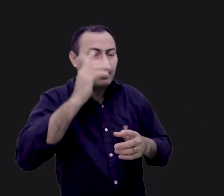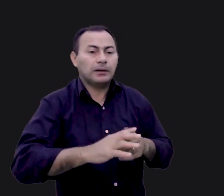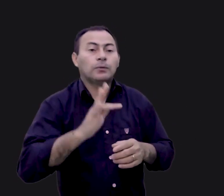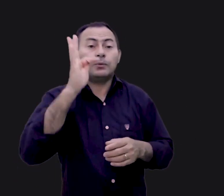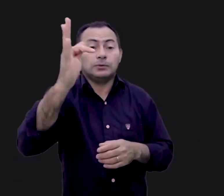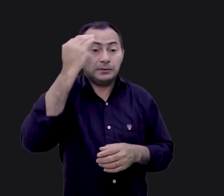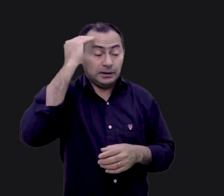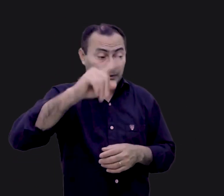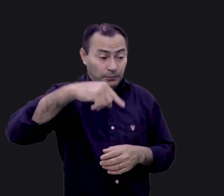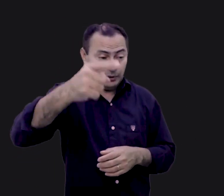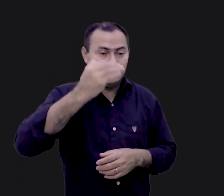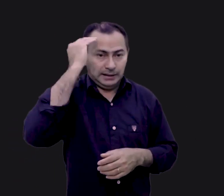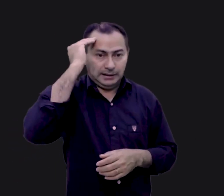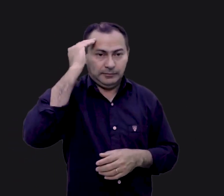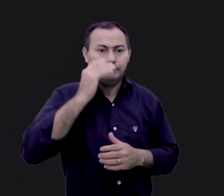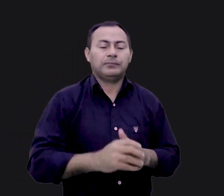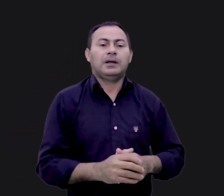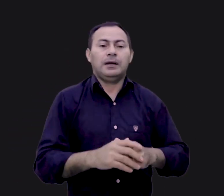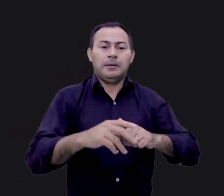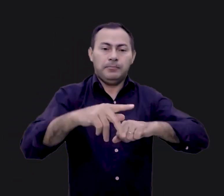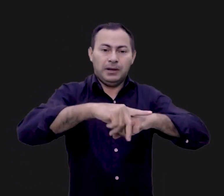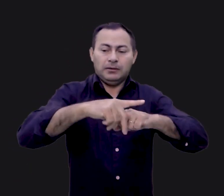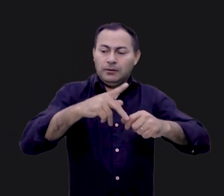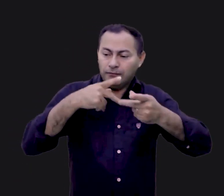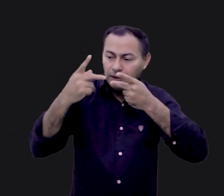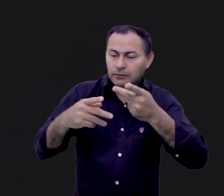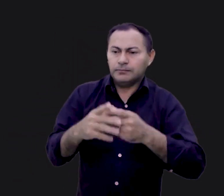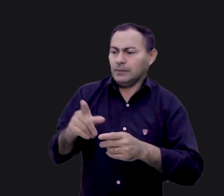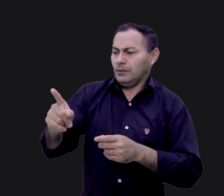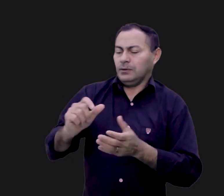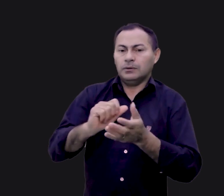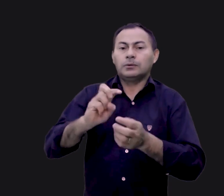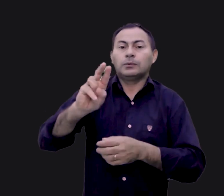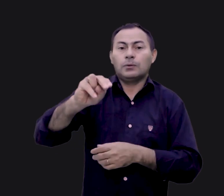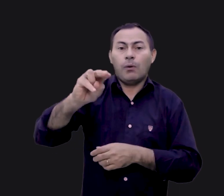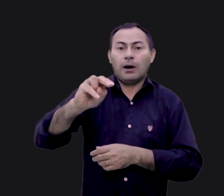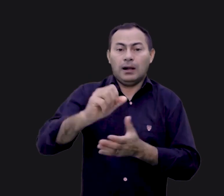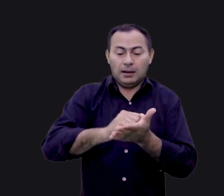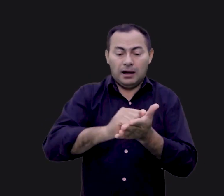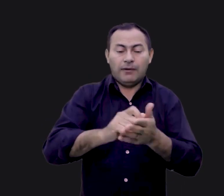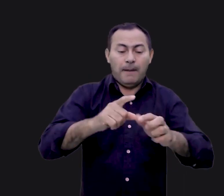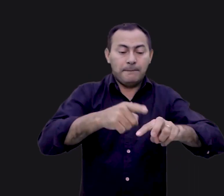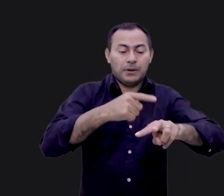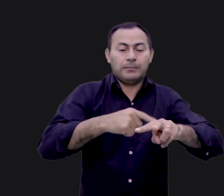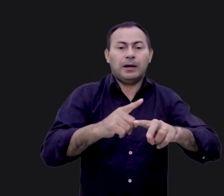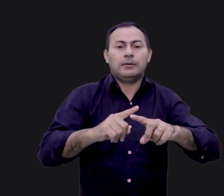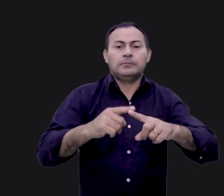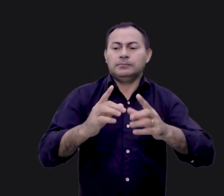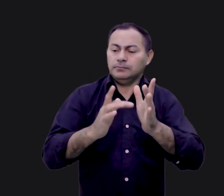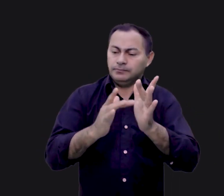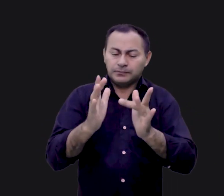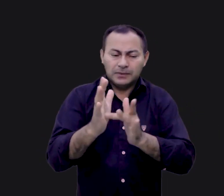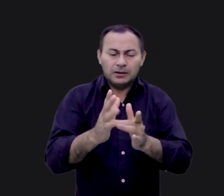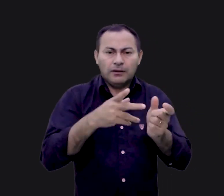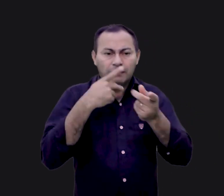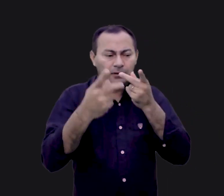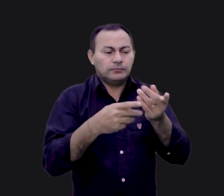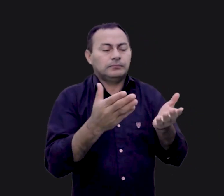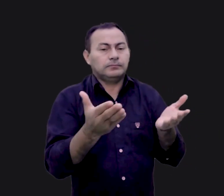entenderá isso mais tarde. Foi aí que Pedro disse, você nunca vai lavar os meus pés. E Jesus então finalizou